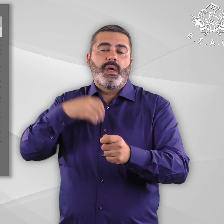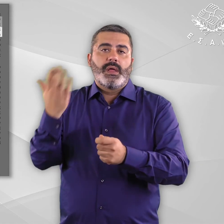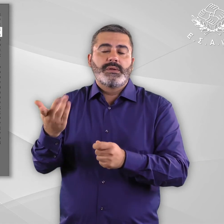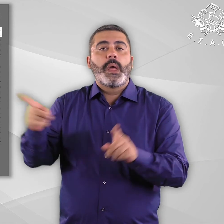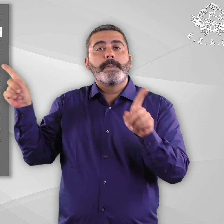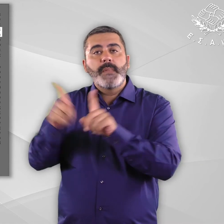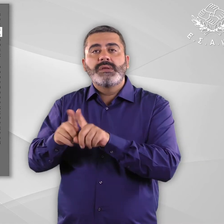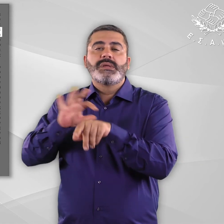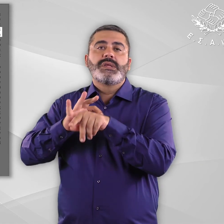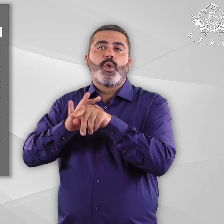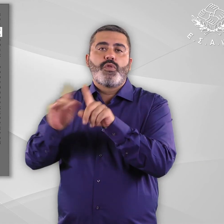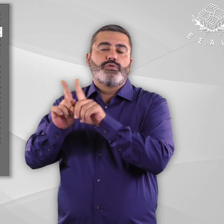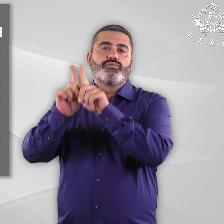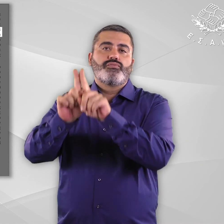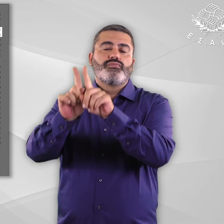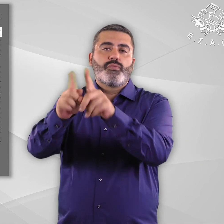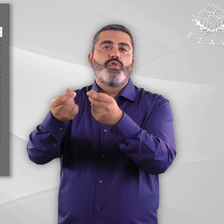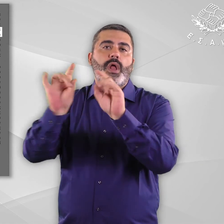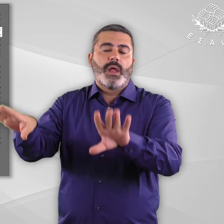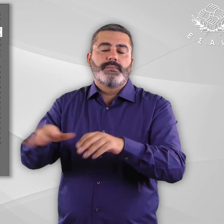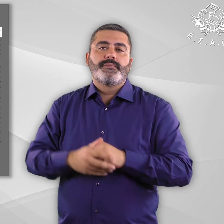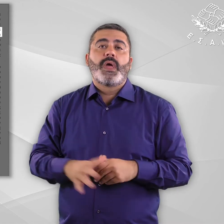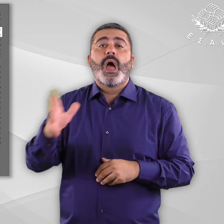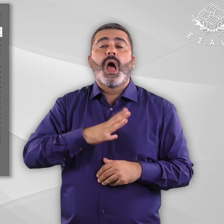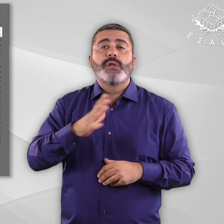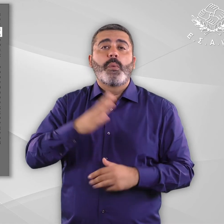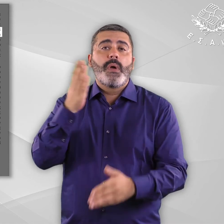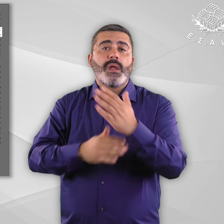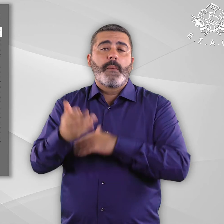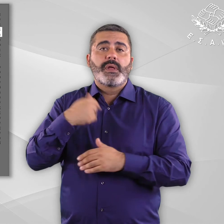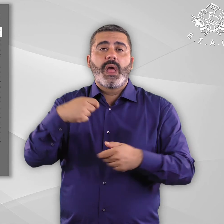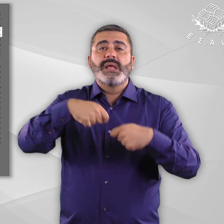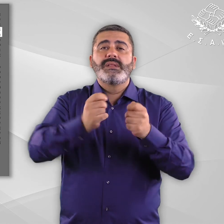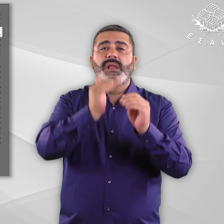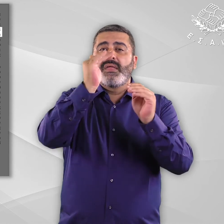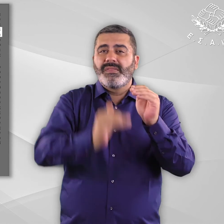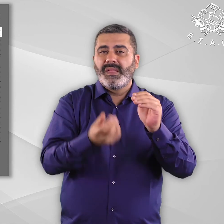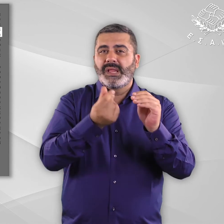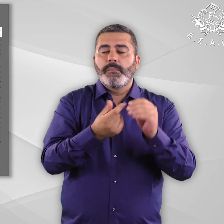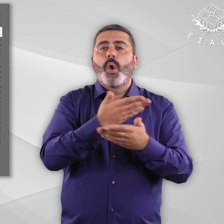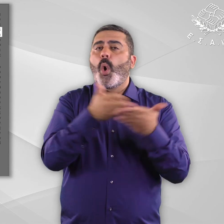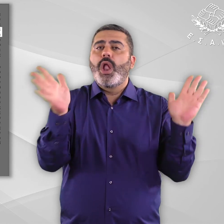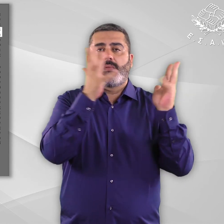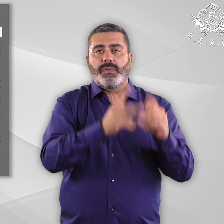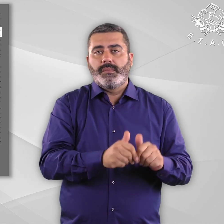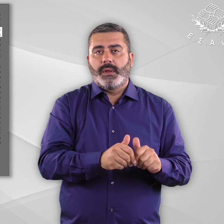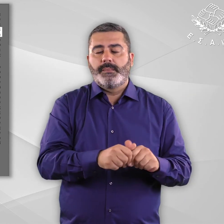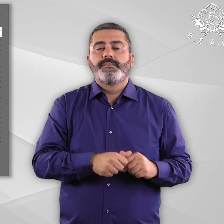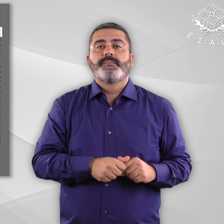Μειωμένα εισιτήρια για τα άτομα με αναπηρία ισχύουν σε όλα σχεδόν τα θέατρα της χώρας, ενώ εκπτώσεις προβλέπονται επίσης σε